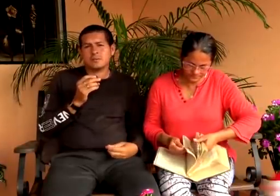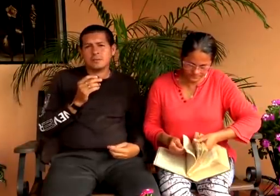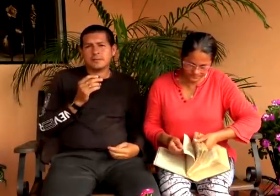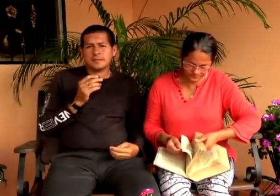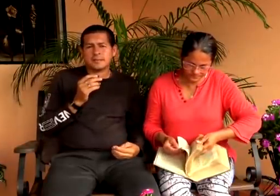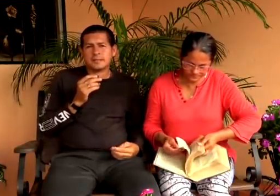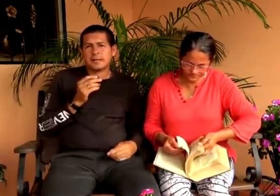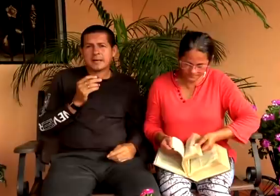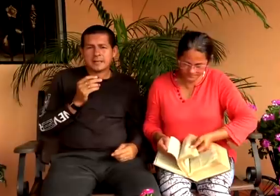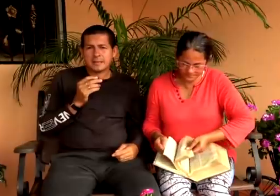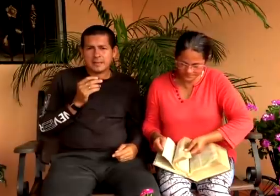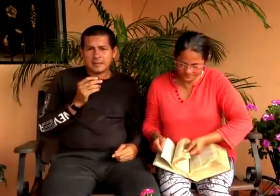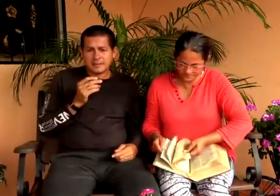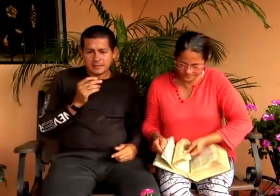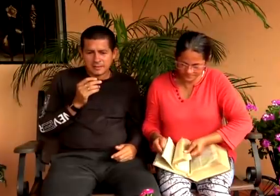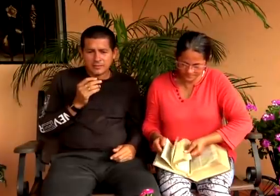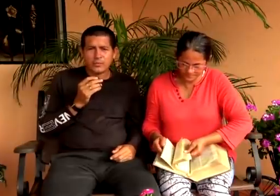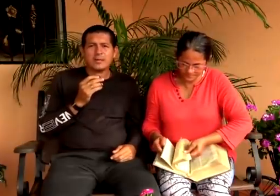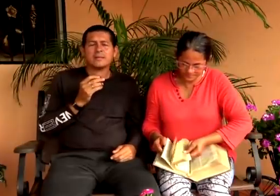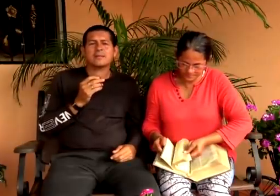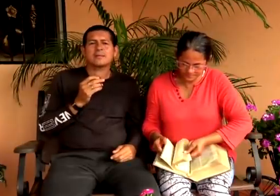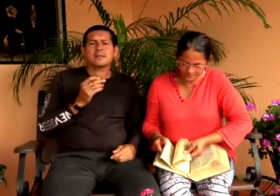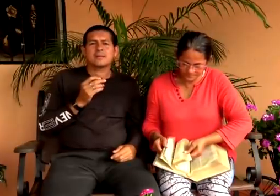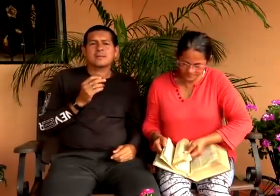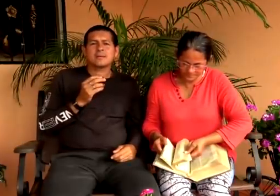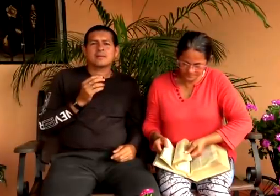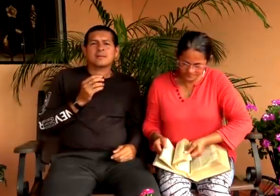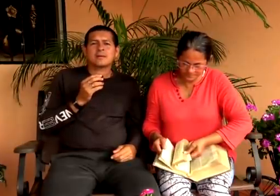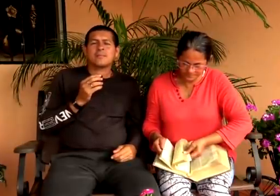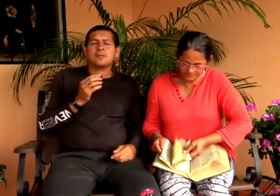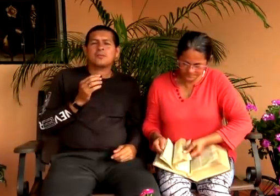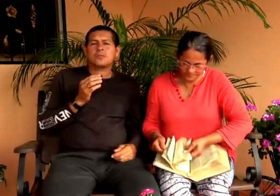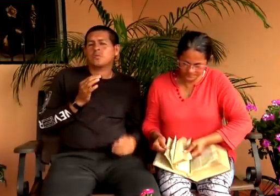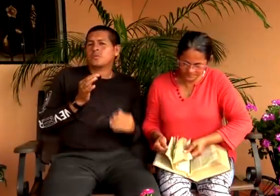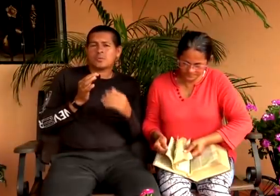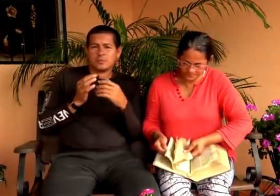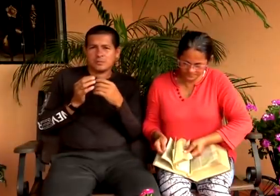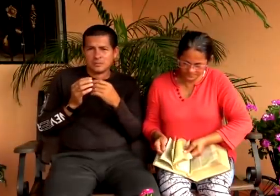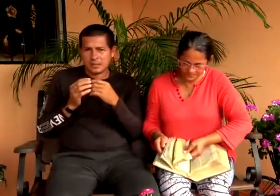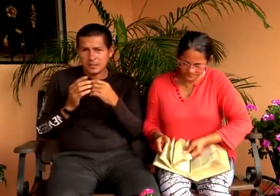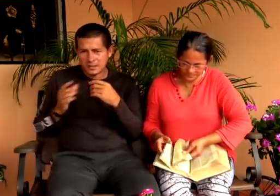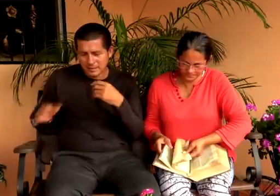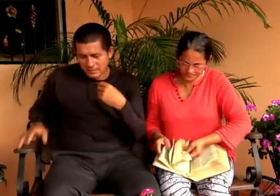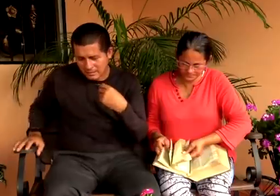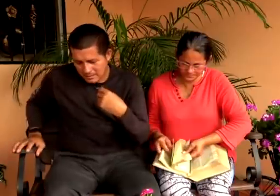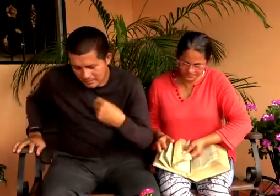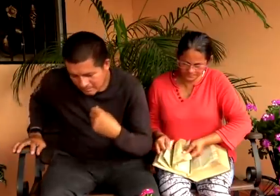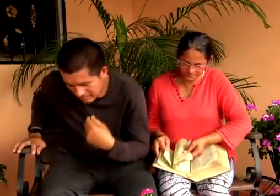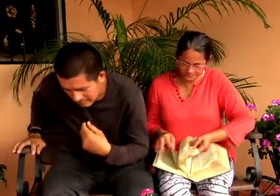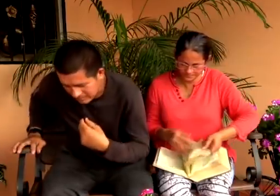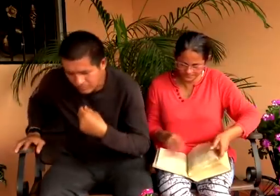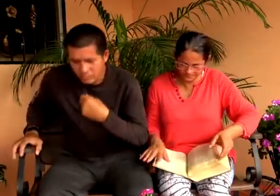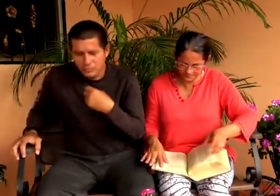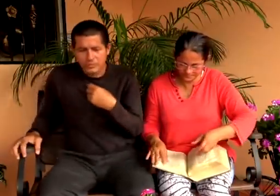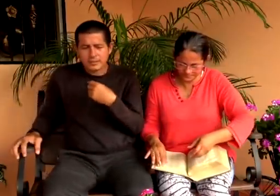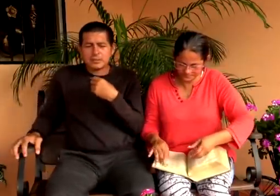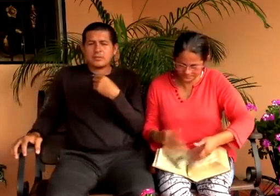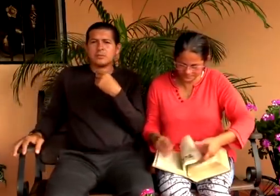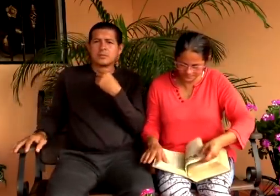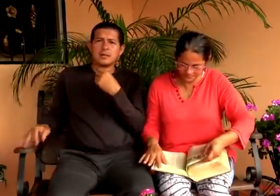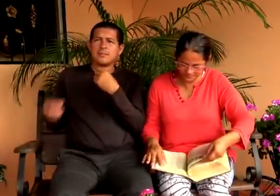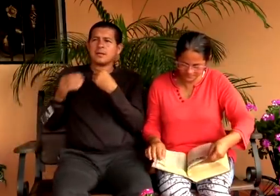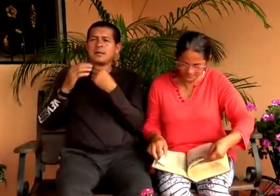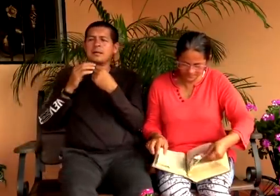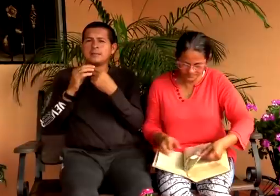4 tercera carta de San Juan capítulo 1 que tiene capítulo 1